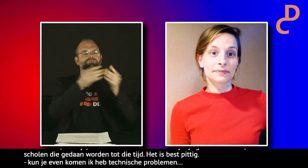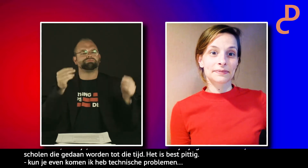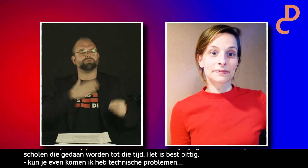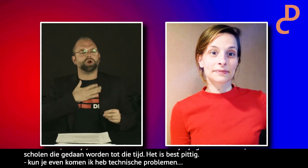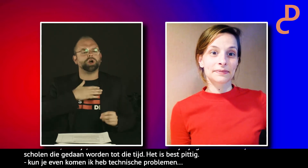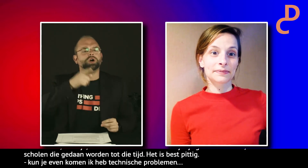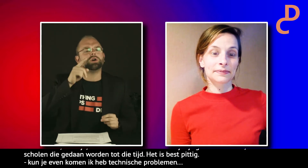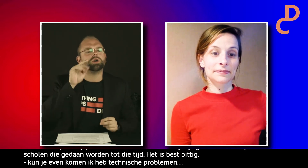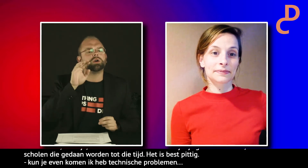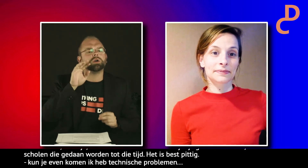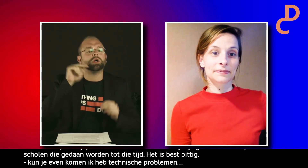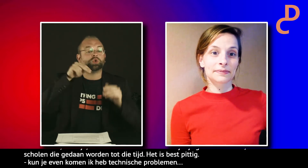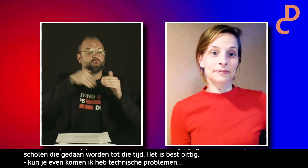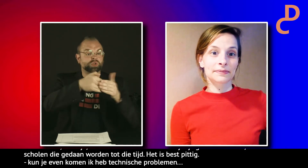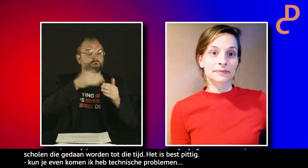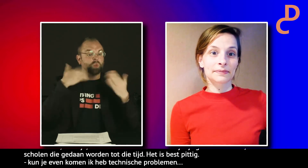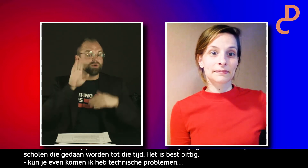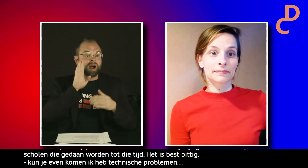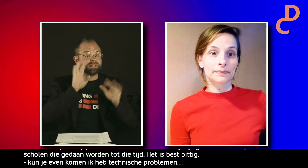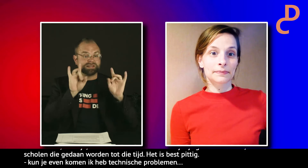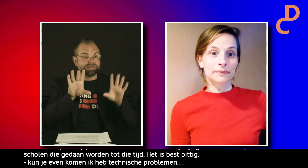Sorry, het is nu gelukkig opgelost. We hadden het wat problemen.